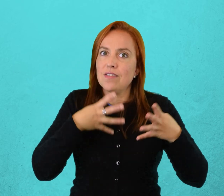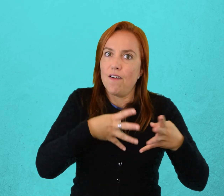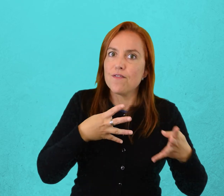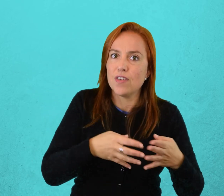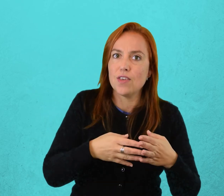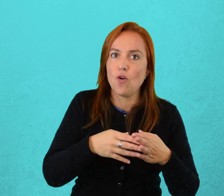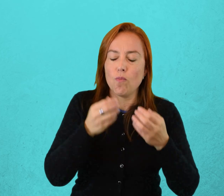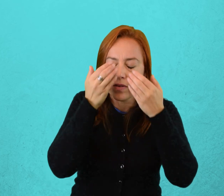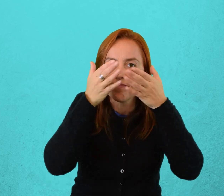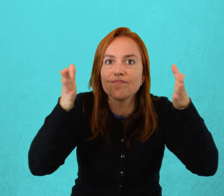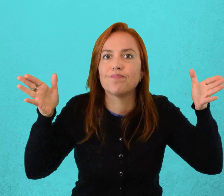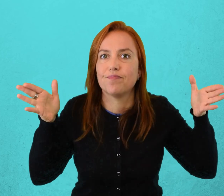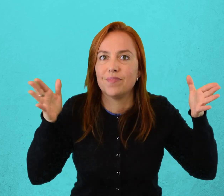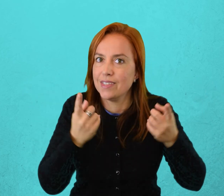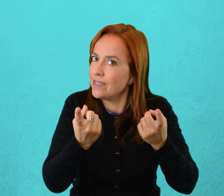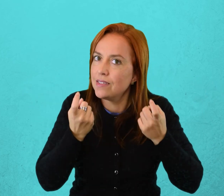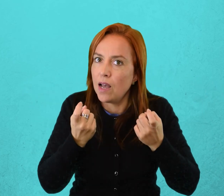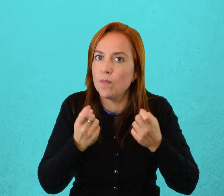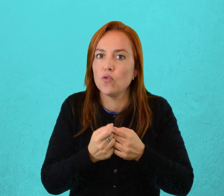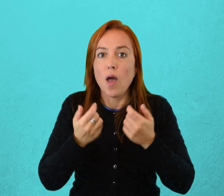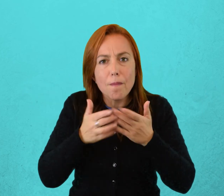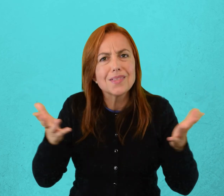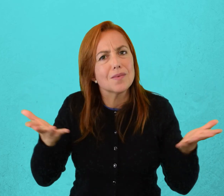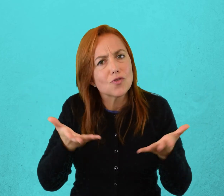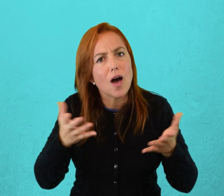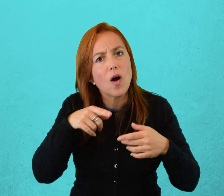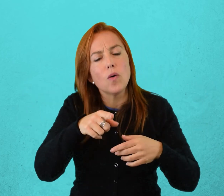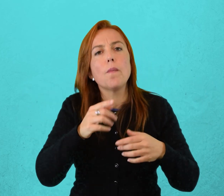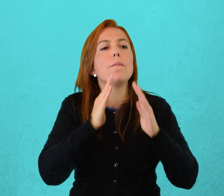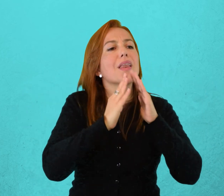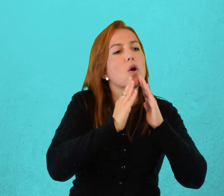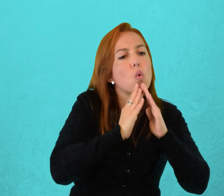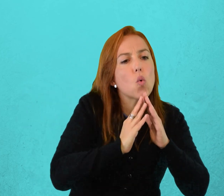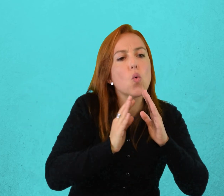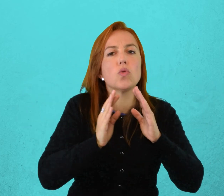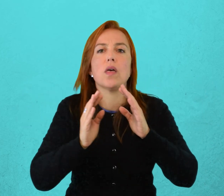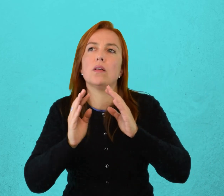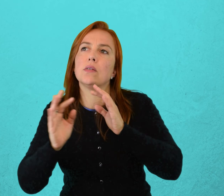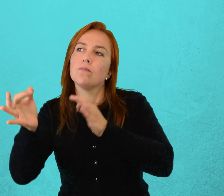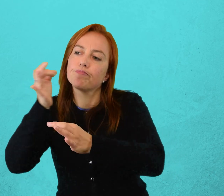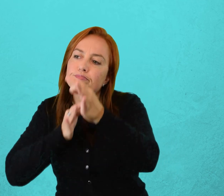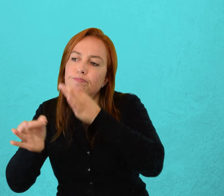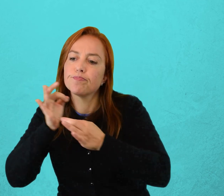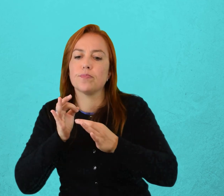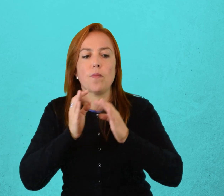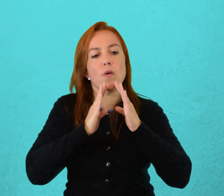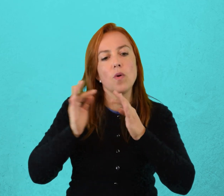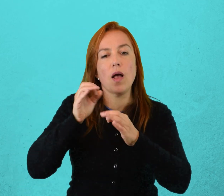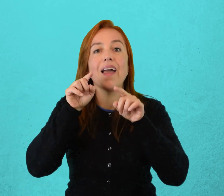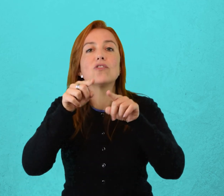Comencemos, detectives. Iremos intercalando el cuento con preguntas y explicaciones. Realizaremos lo que se